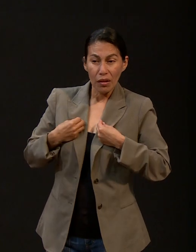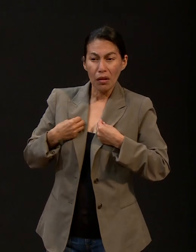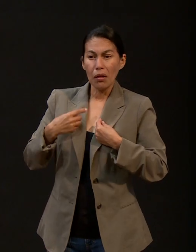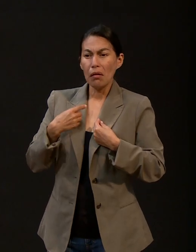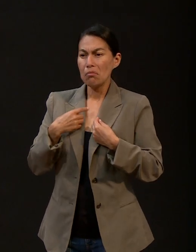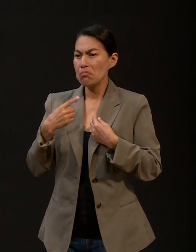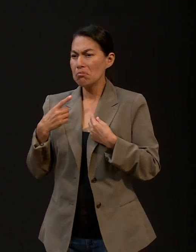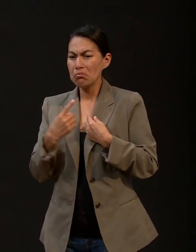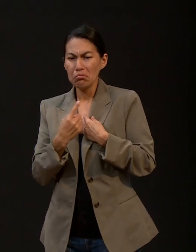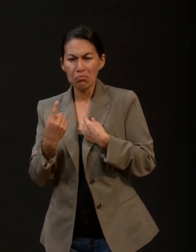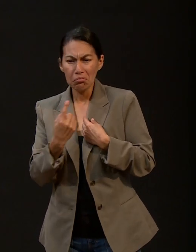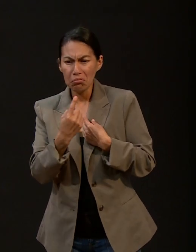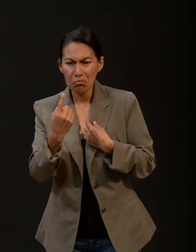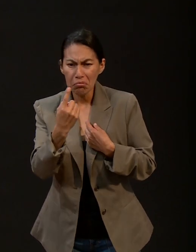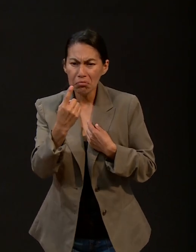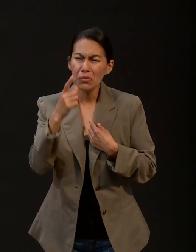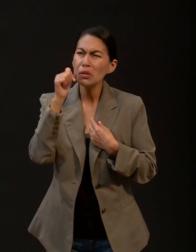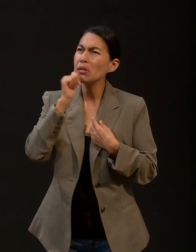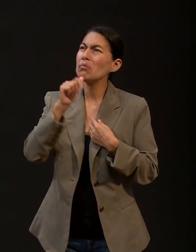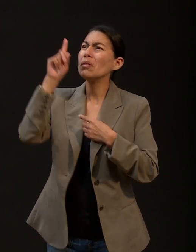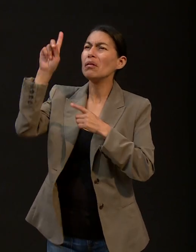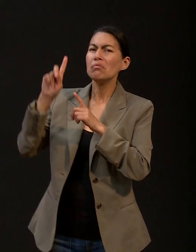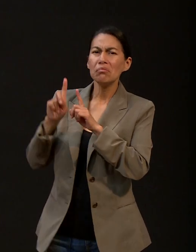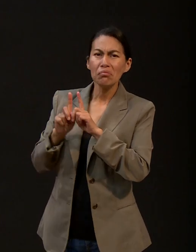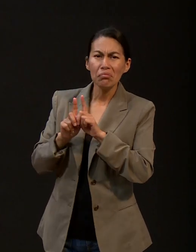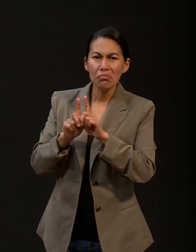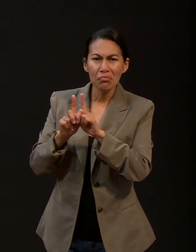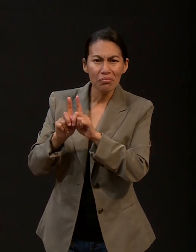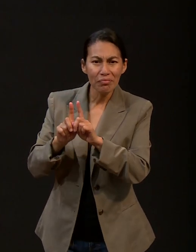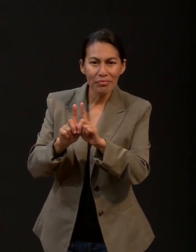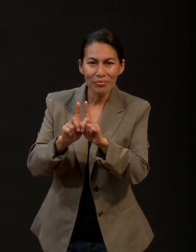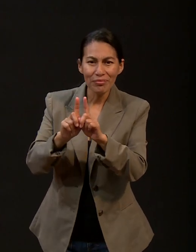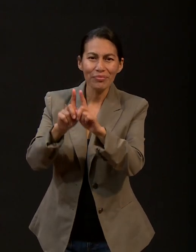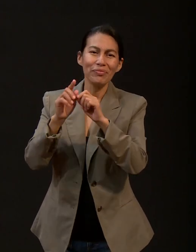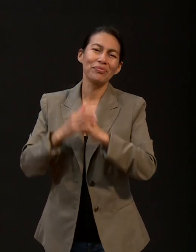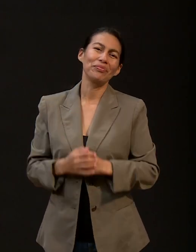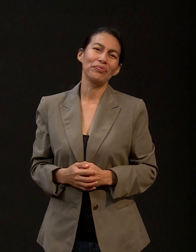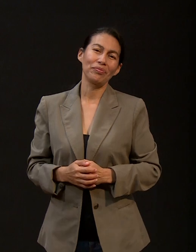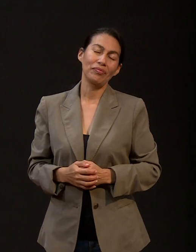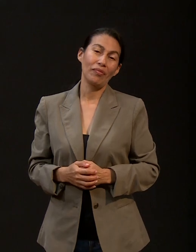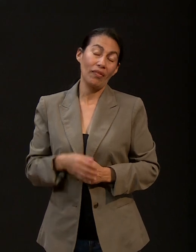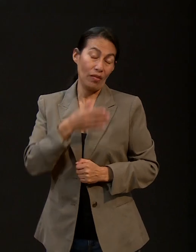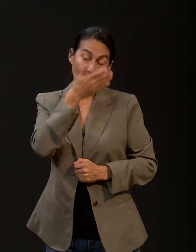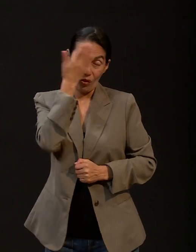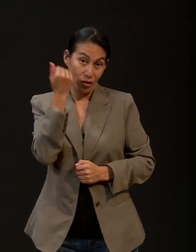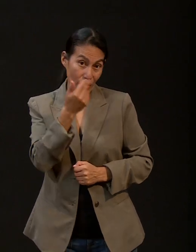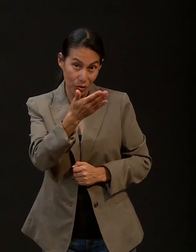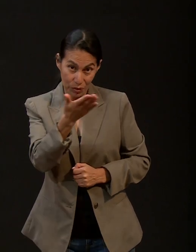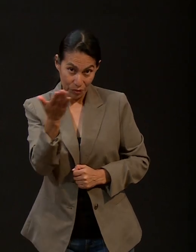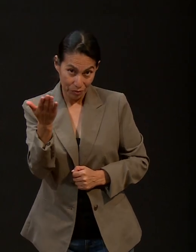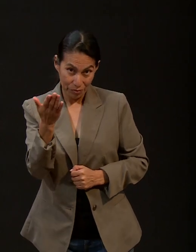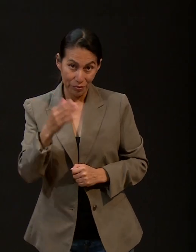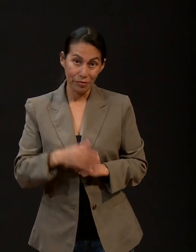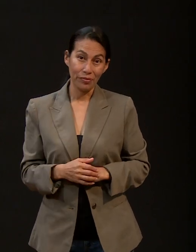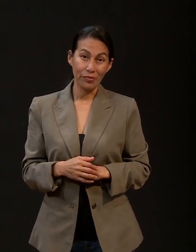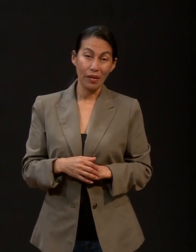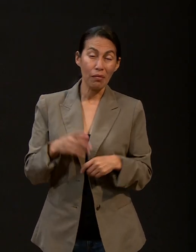a donde quiera que vayamos, Él está con nosotros. Y yo no sé cuántos de aquí de los televidentes